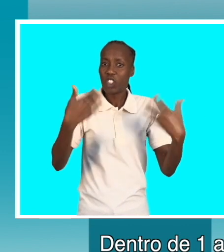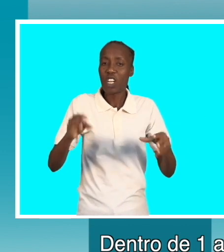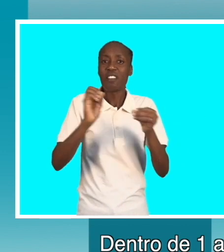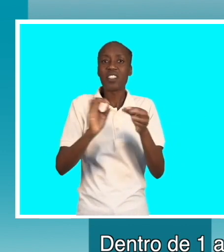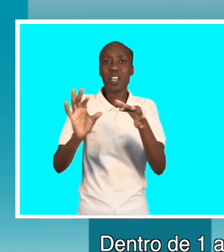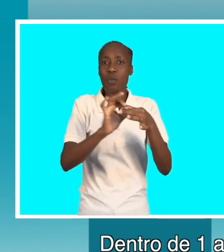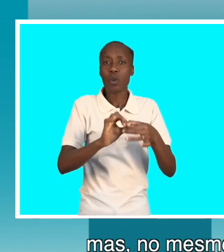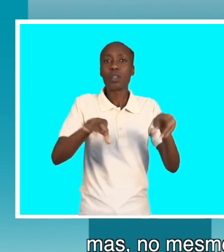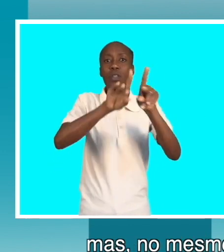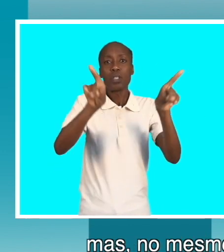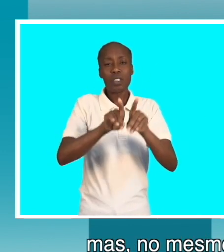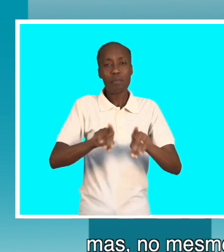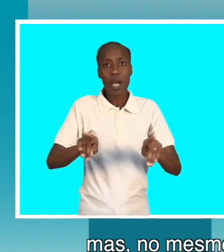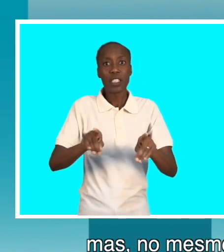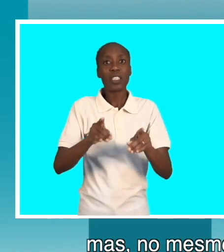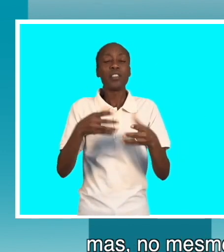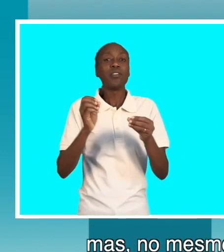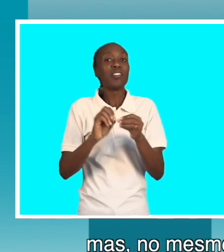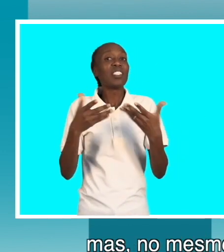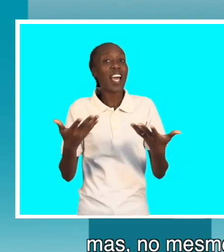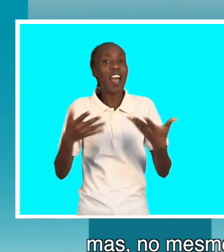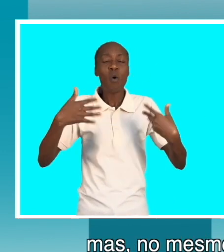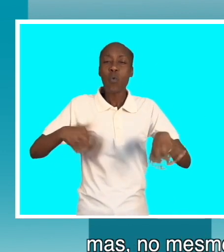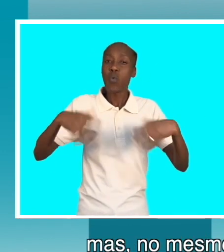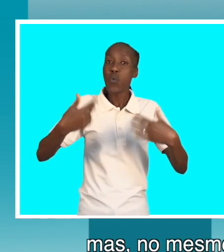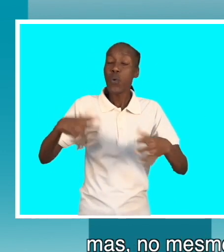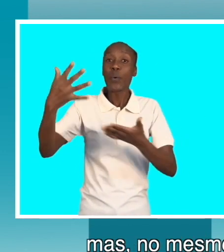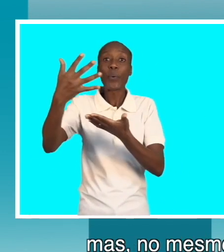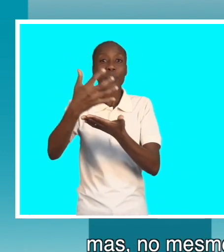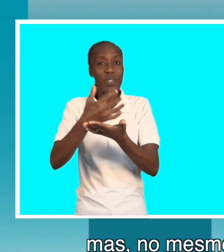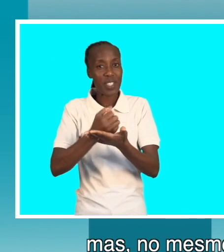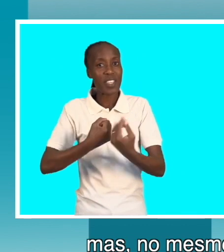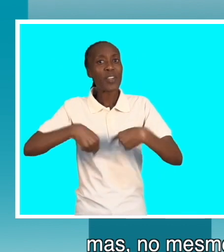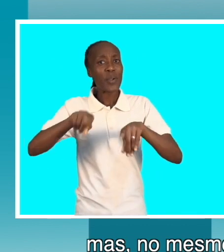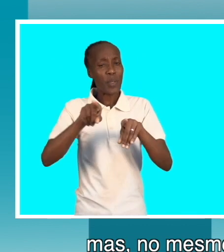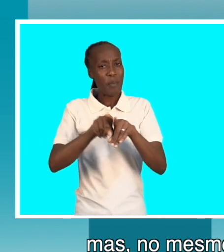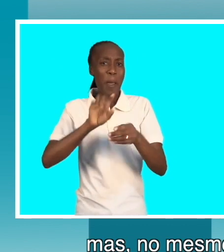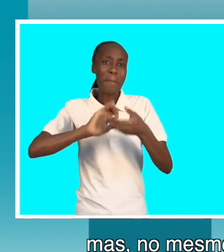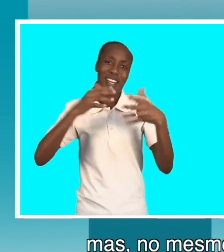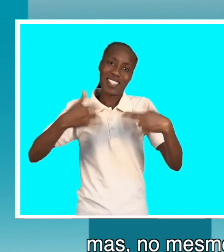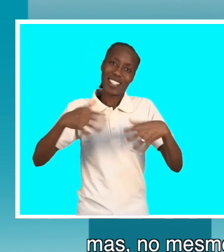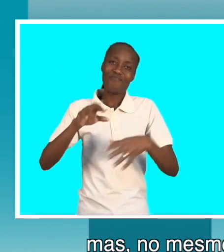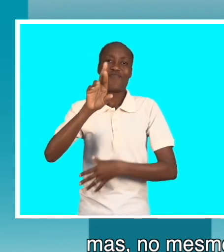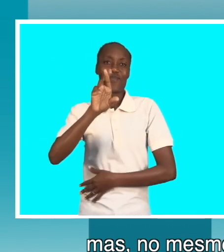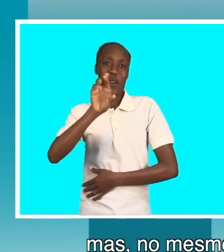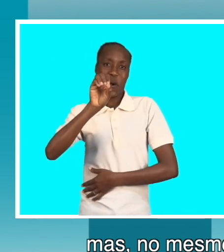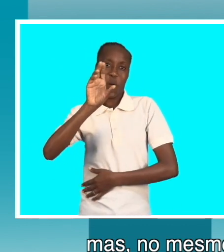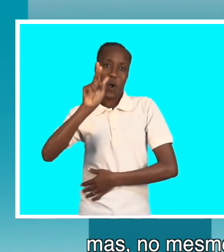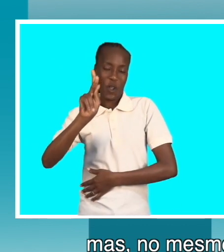dois ciclones, mas no mesmo ano vocês conseguiram fazer uma coda de paz de uma maneira bem emocionante.